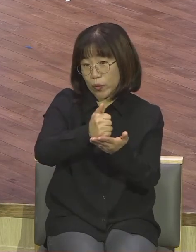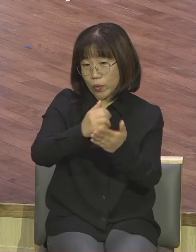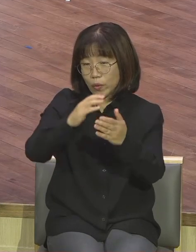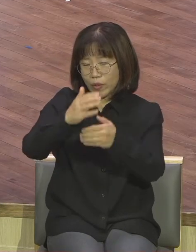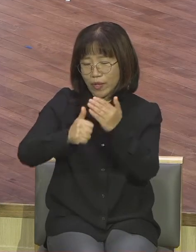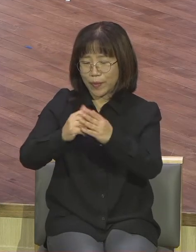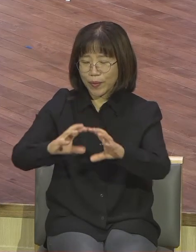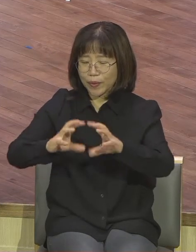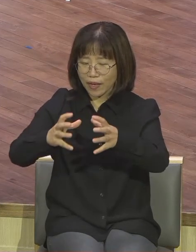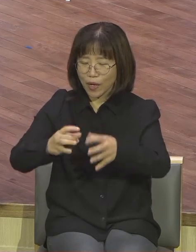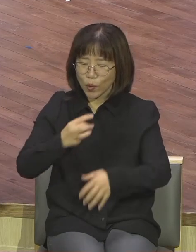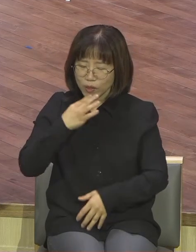충만만 받아라